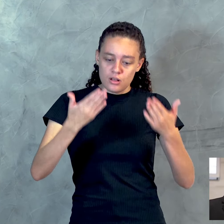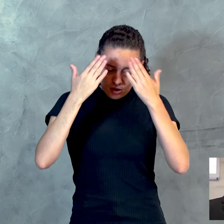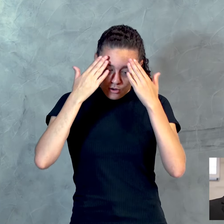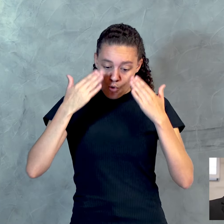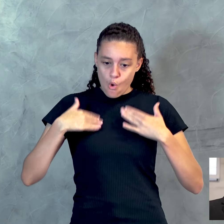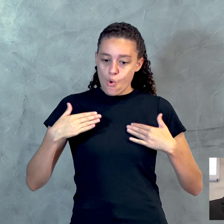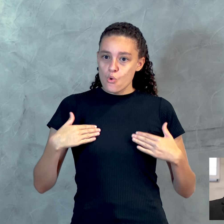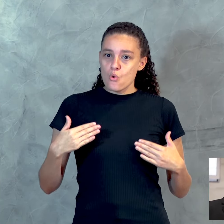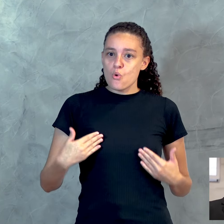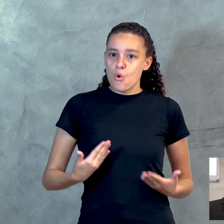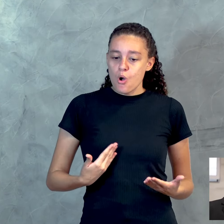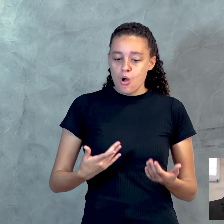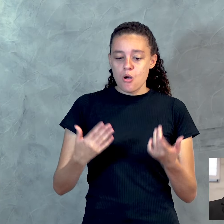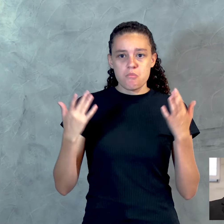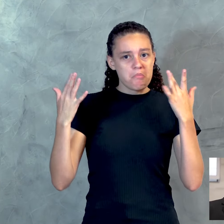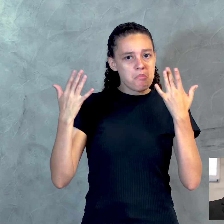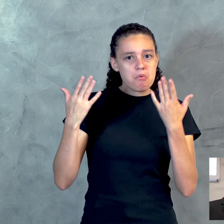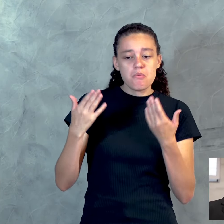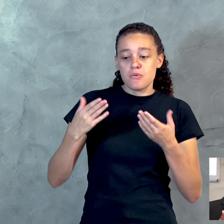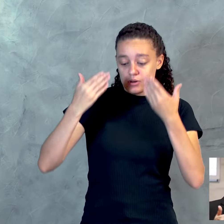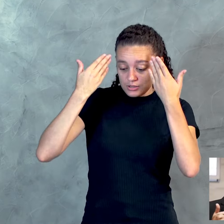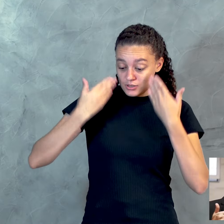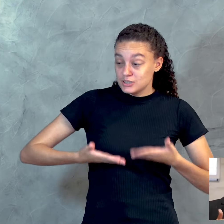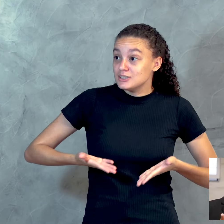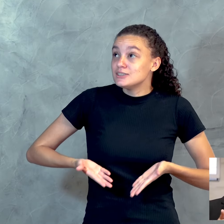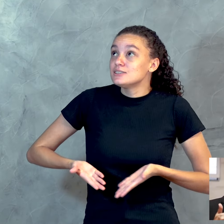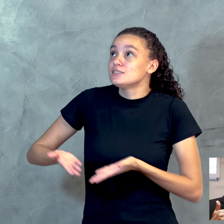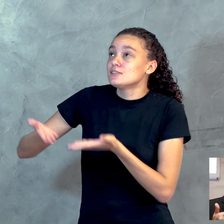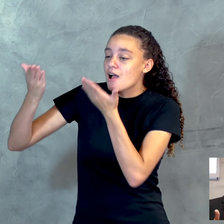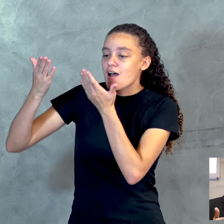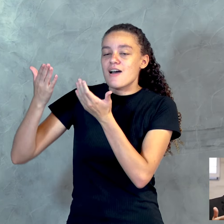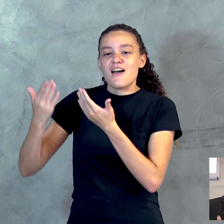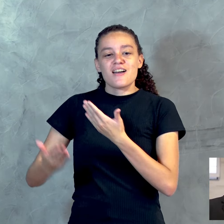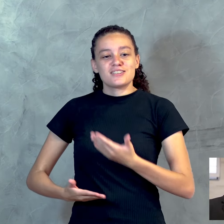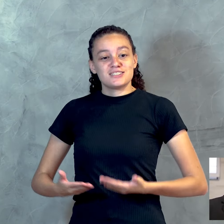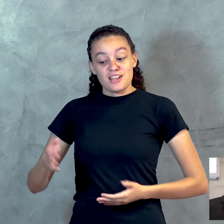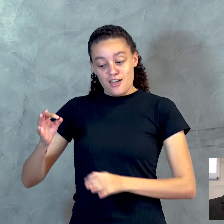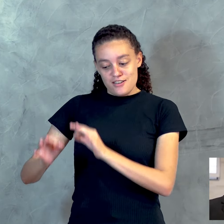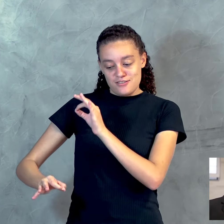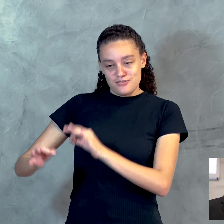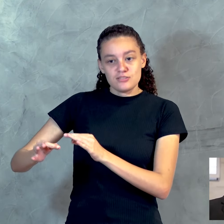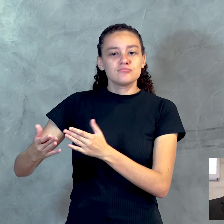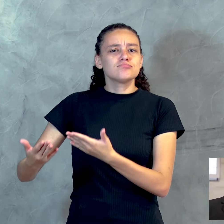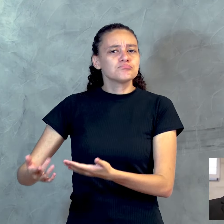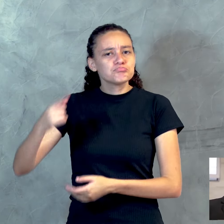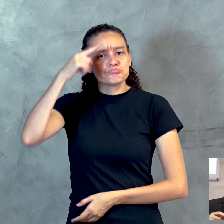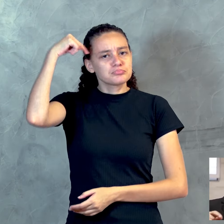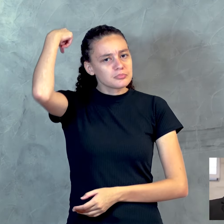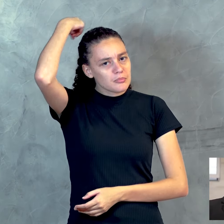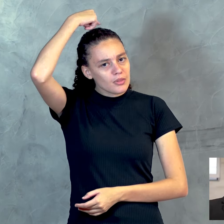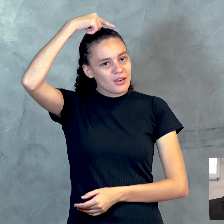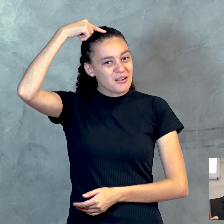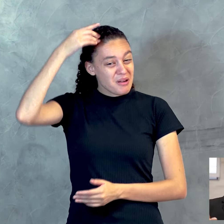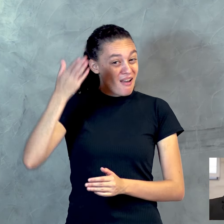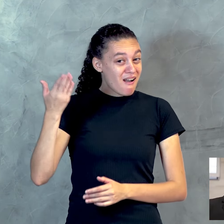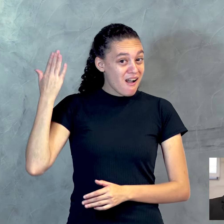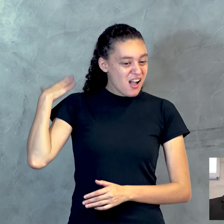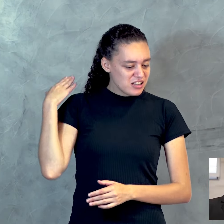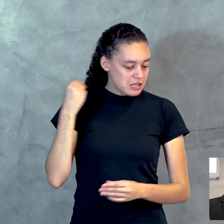agora os vossos membros para servirem a justiça para a santificação, porque quando eram servos do pecado,